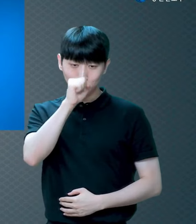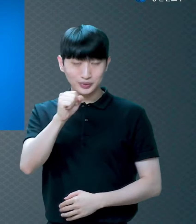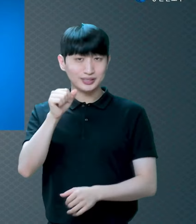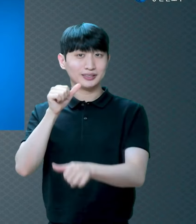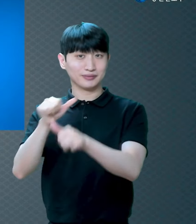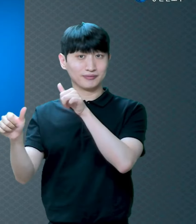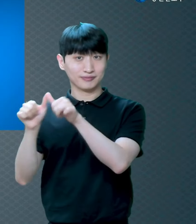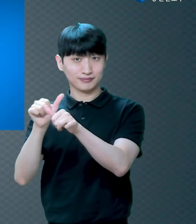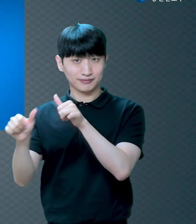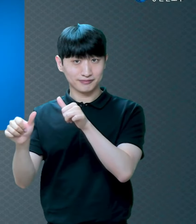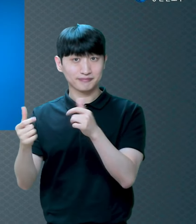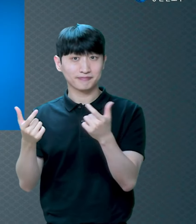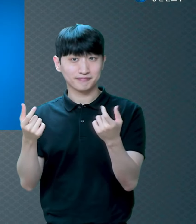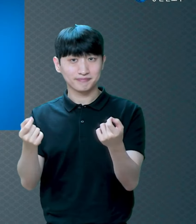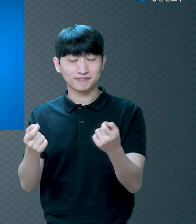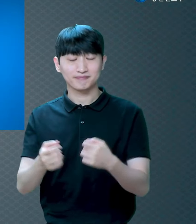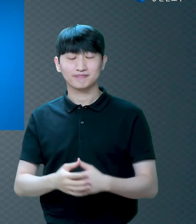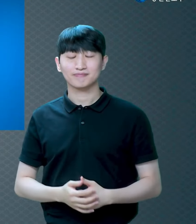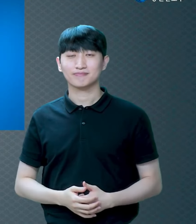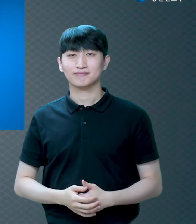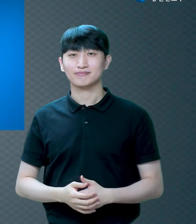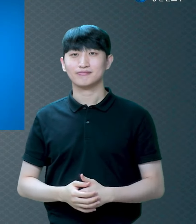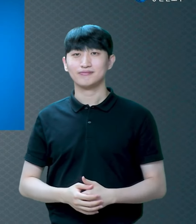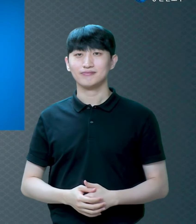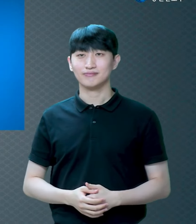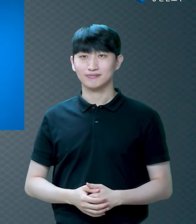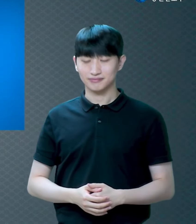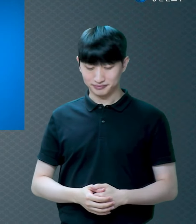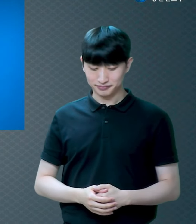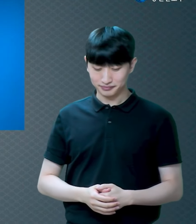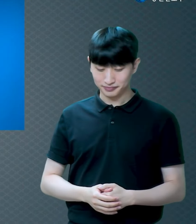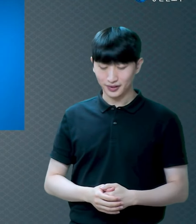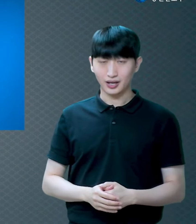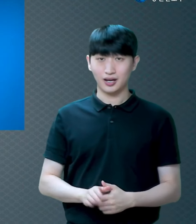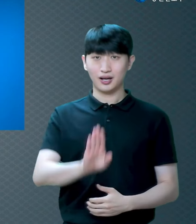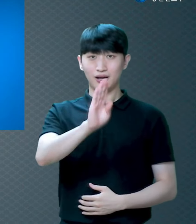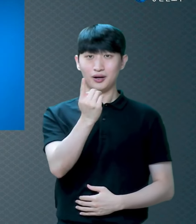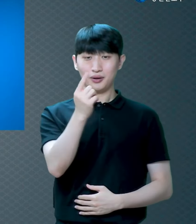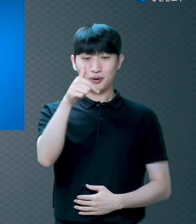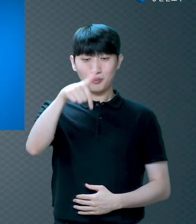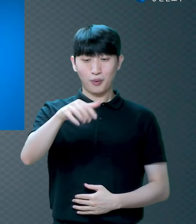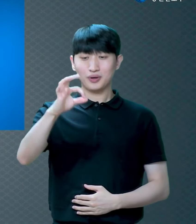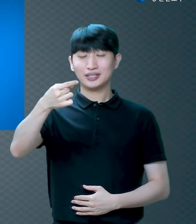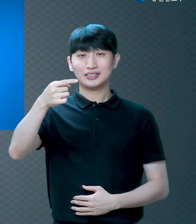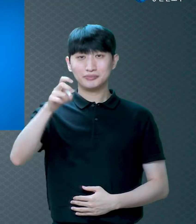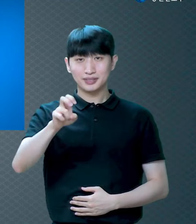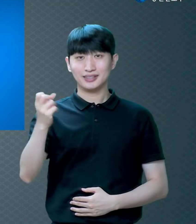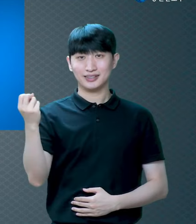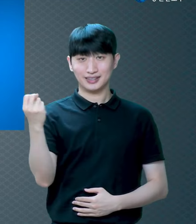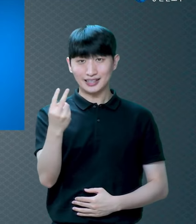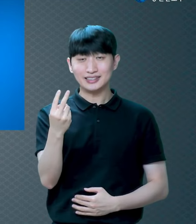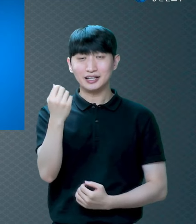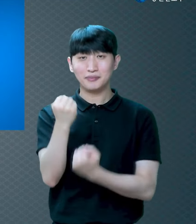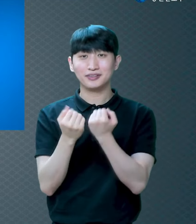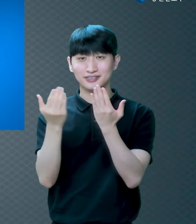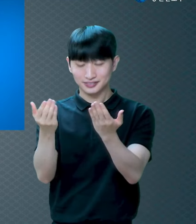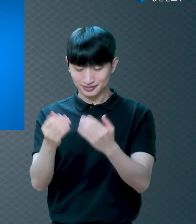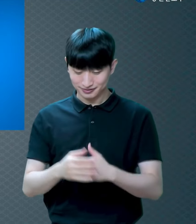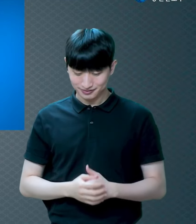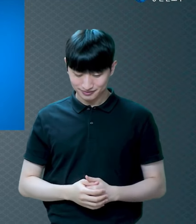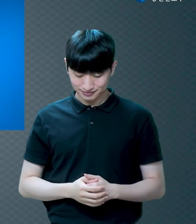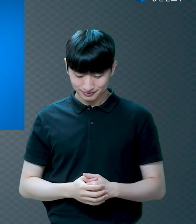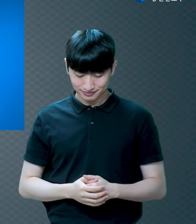말하는 거죠 보금이 보금이 뭔지를 한번 생각해 보죠 고린도전서